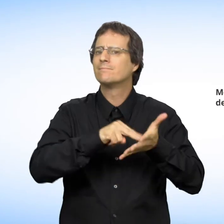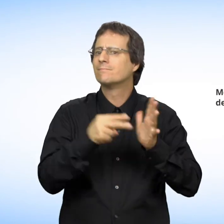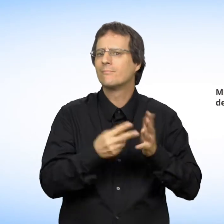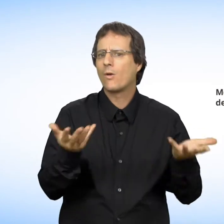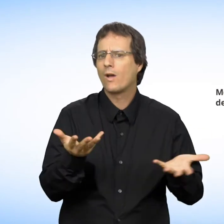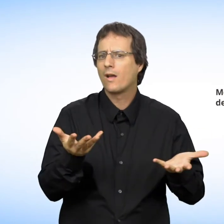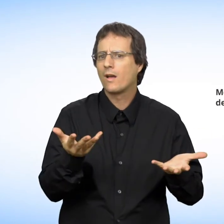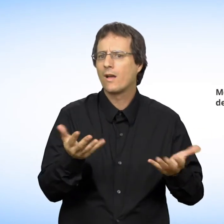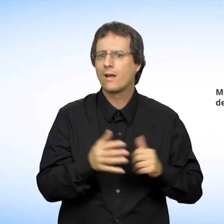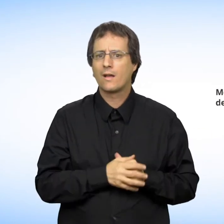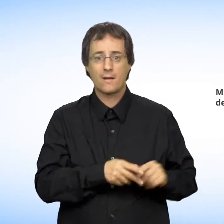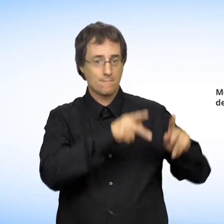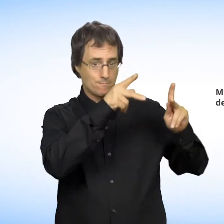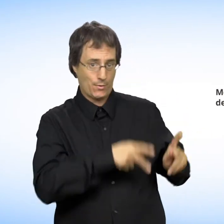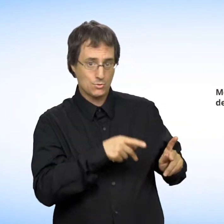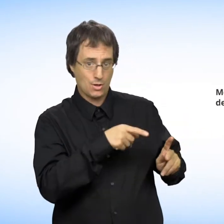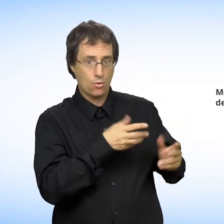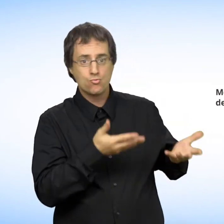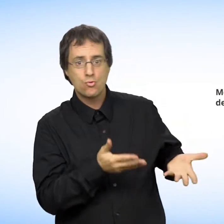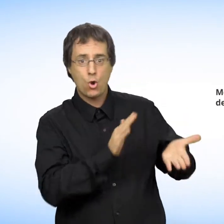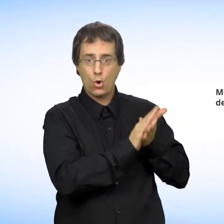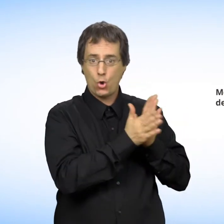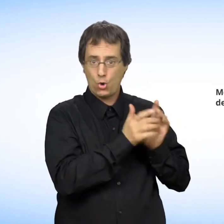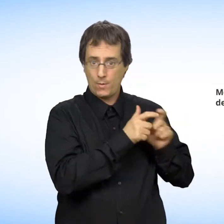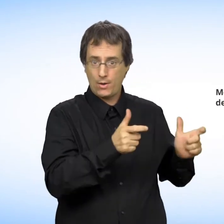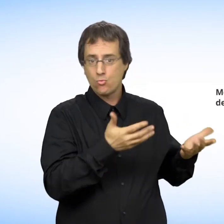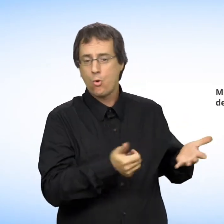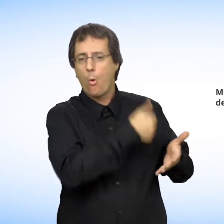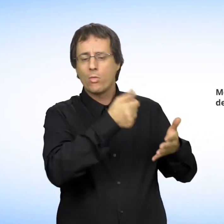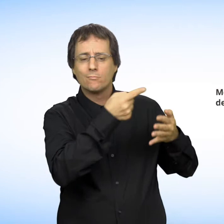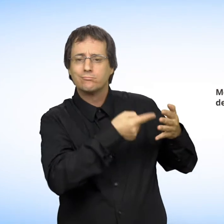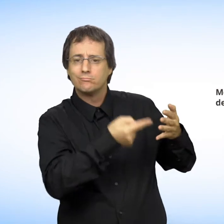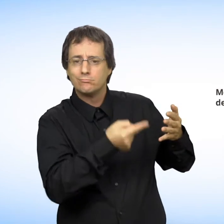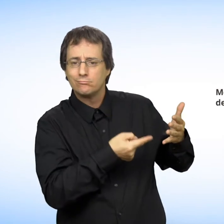Cela signifie qu'on ne peut vous traiter différemment du fait de votre État civil.